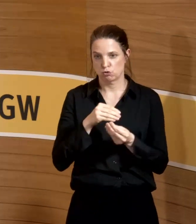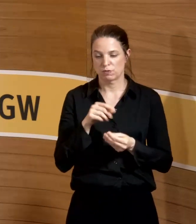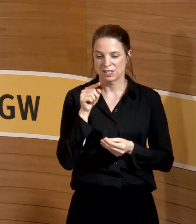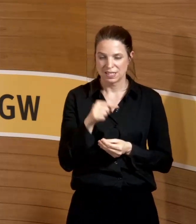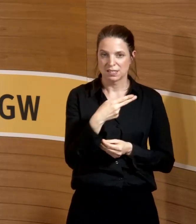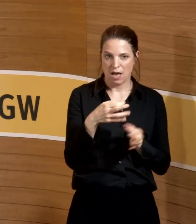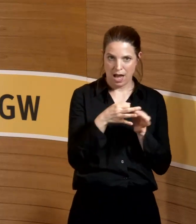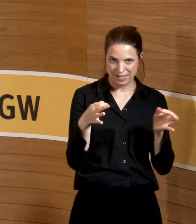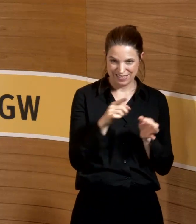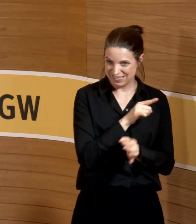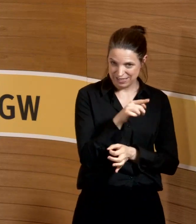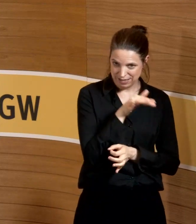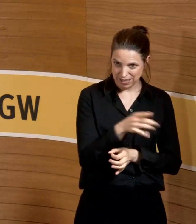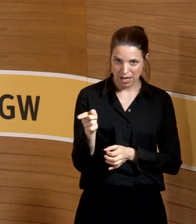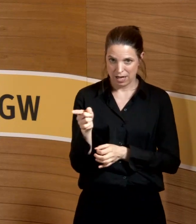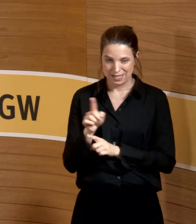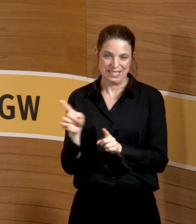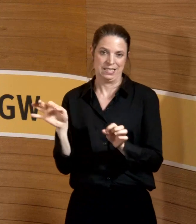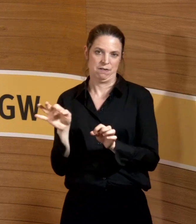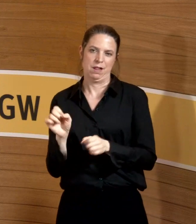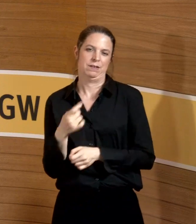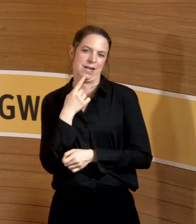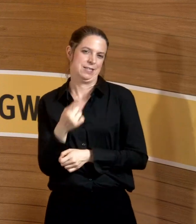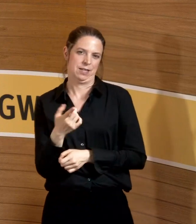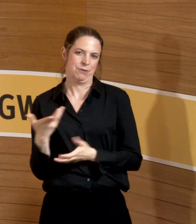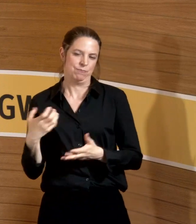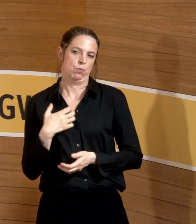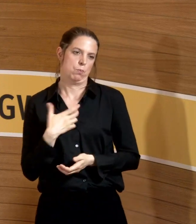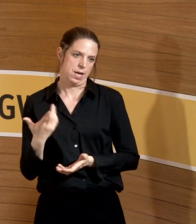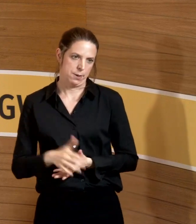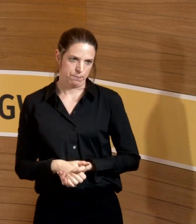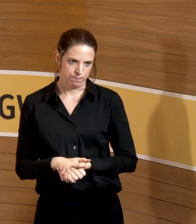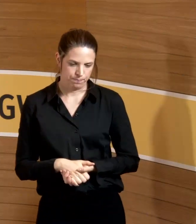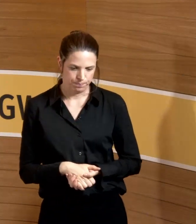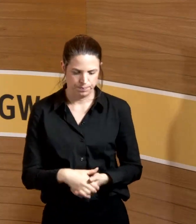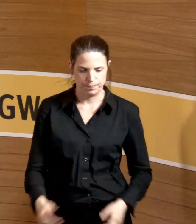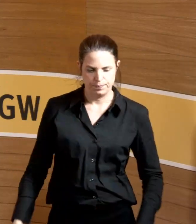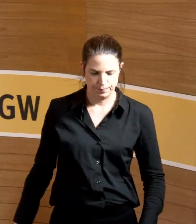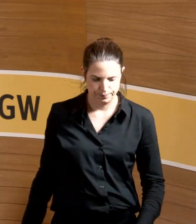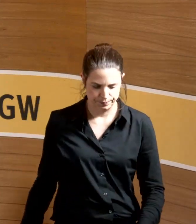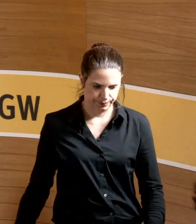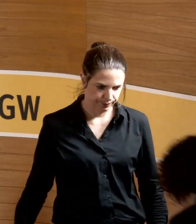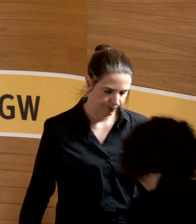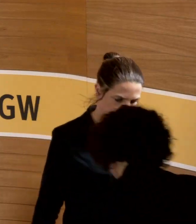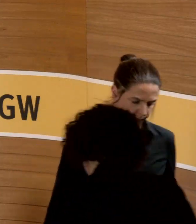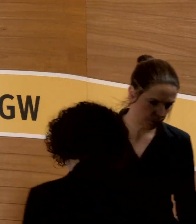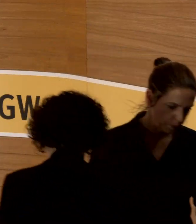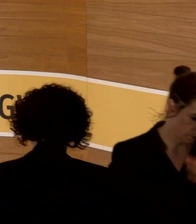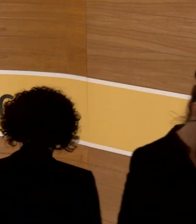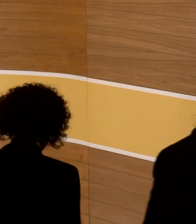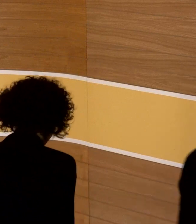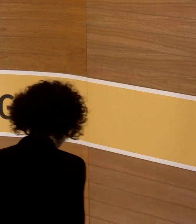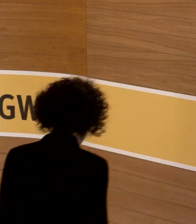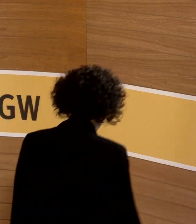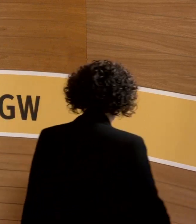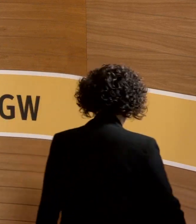diesen H-Satz nicht haben, sind ungefährlich. Das ist unser Problem. Und wenn ich keine Daten habe, muss ich erst mal vom Worst Case ausgehen und